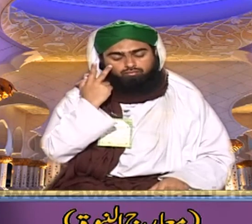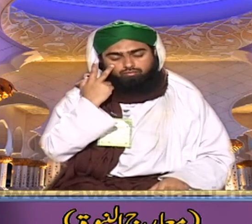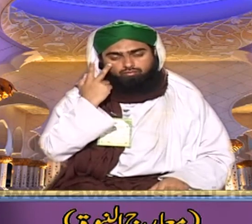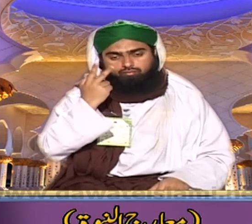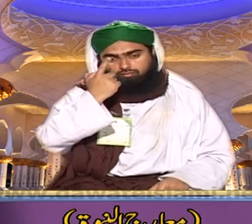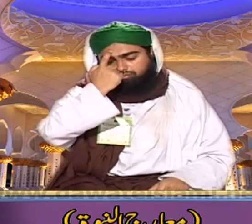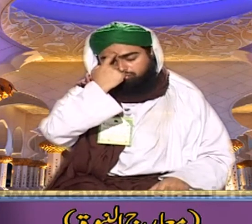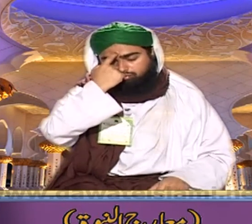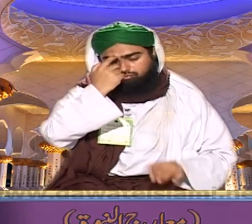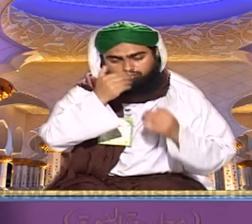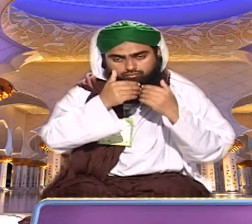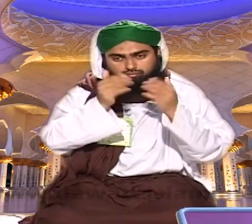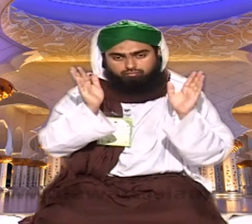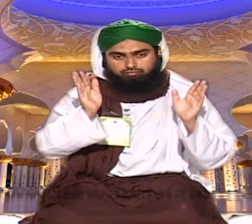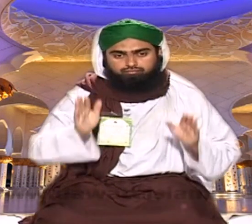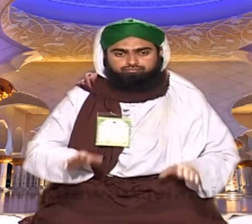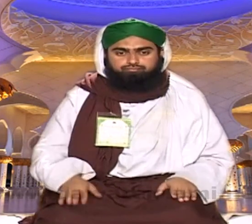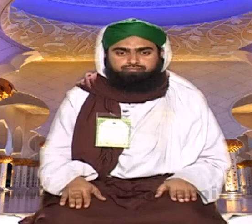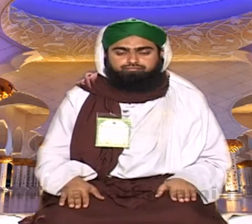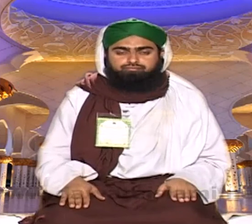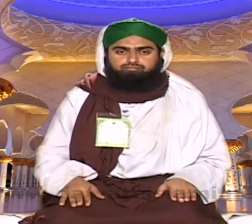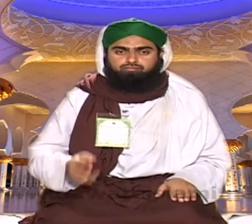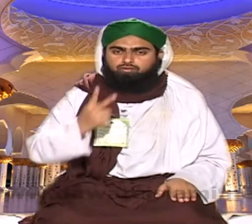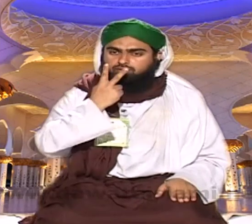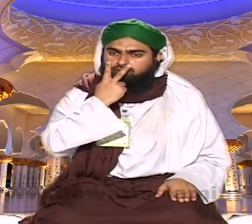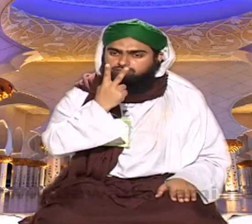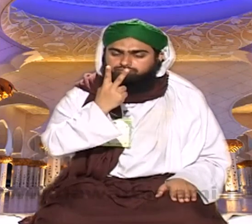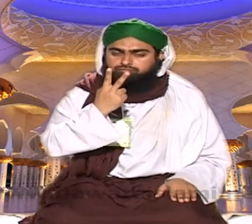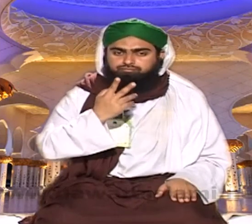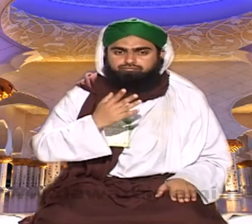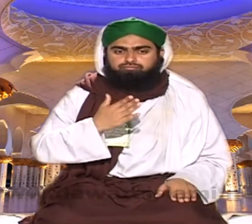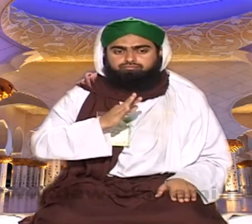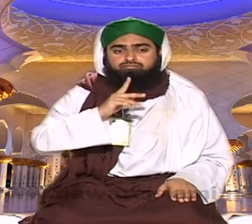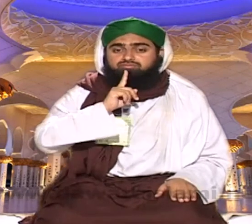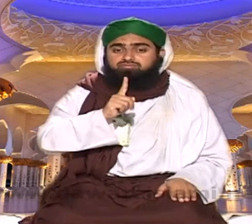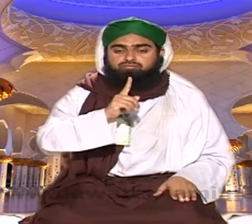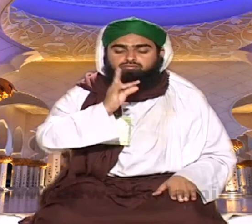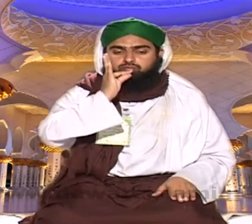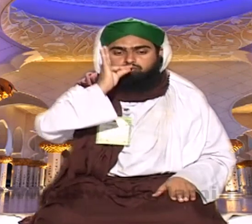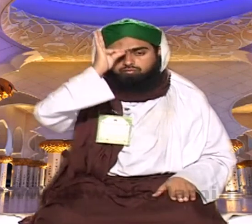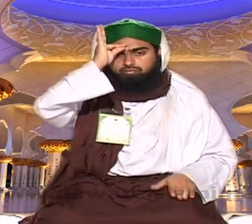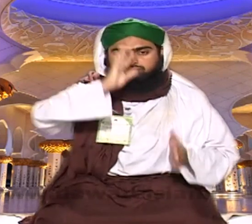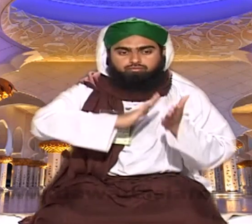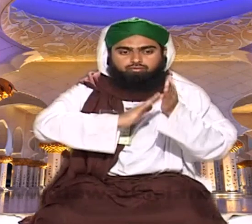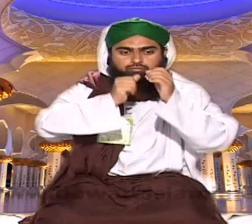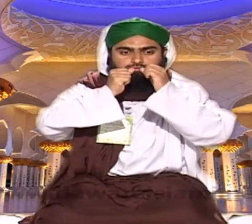انگڑائی لے کر جاگ اٹھی کیا دیکھتا ہے کہ سچمچ سرکار مدینہ صلی اللہ علیہ وسلم